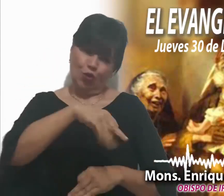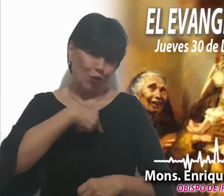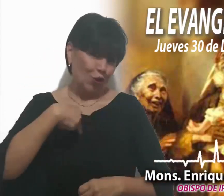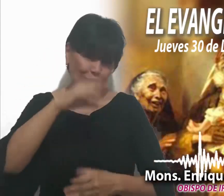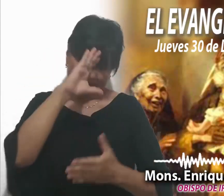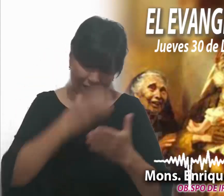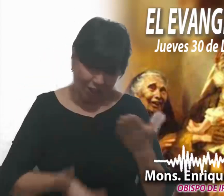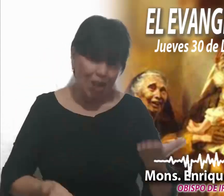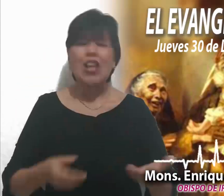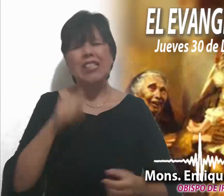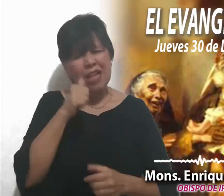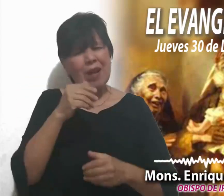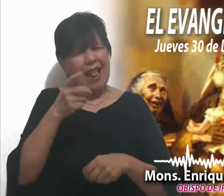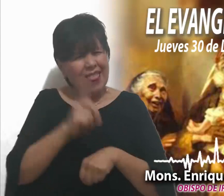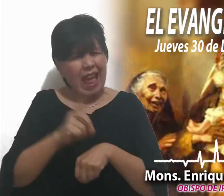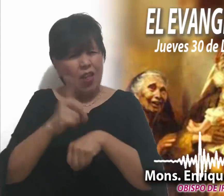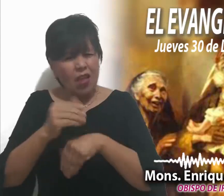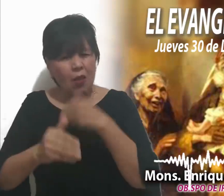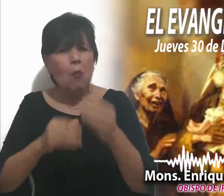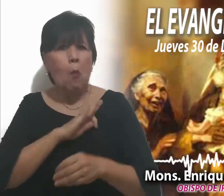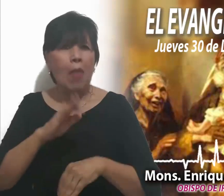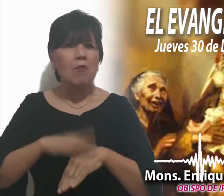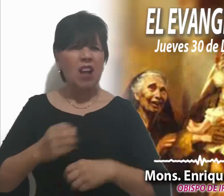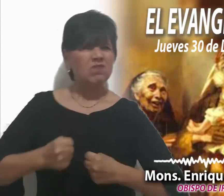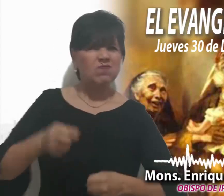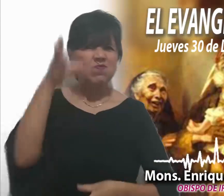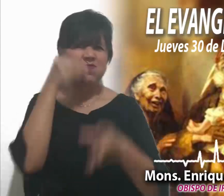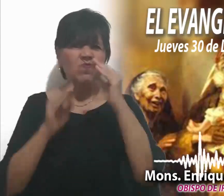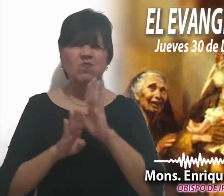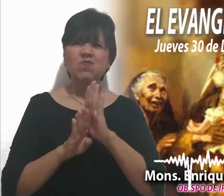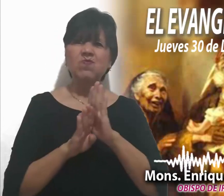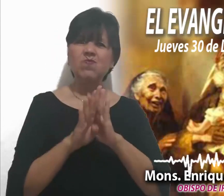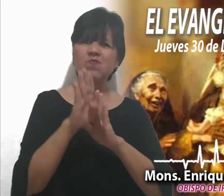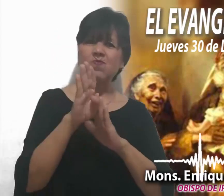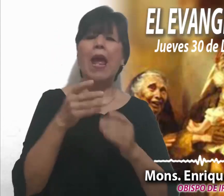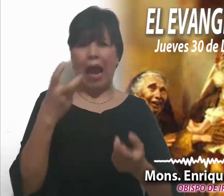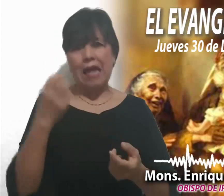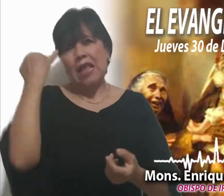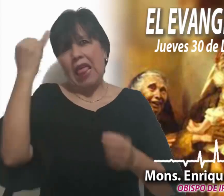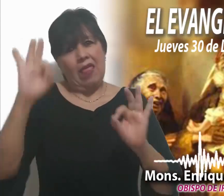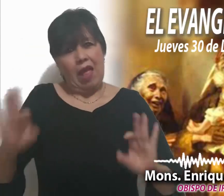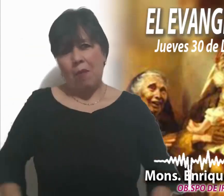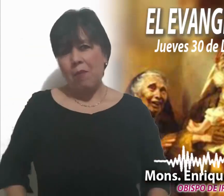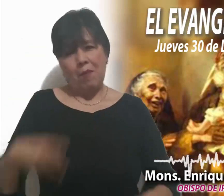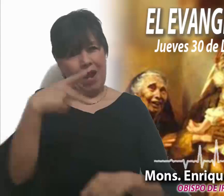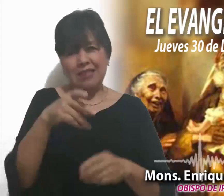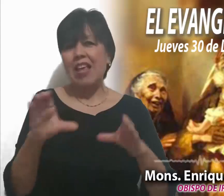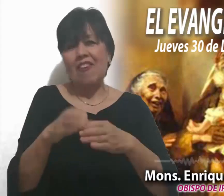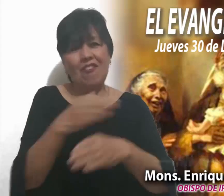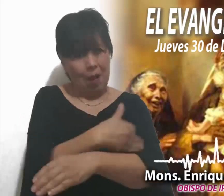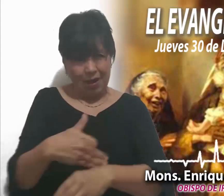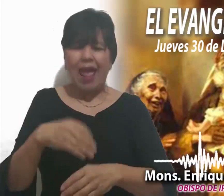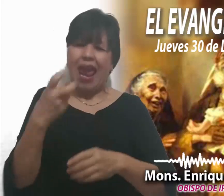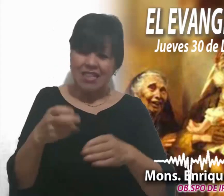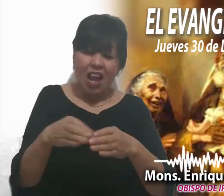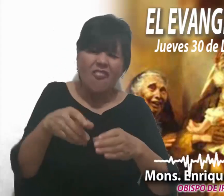nosotros cada día podemos crecer y fortalecernos. Es el ideal para nuestras familias. Que sean espacios